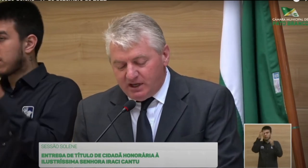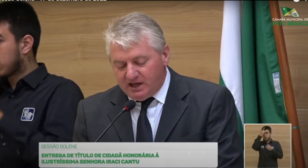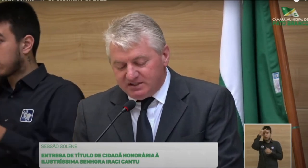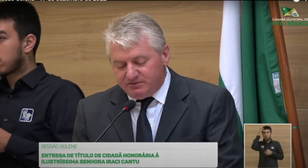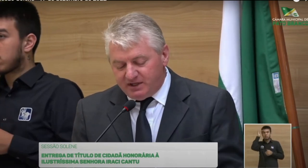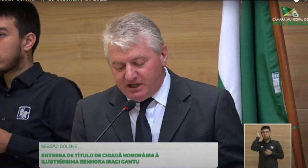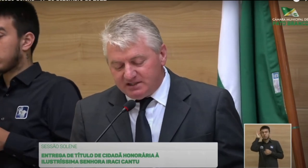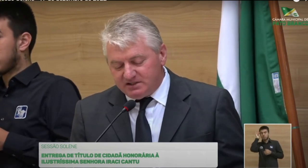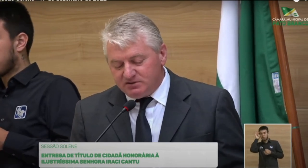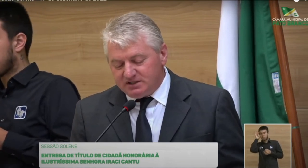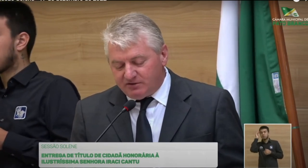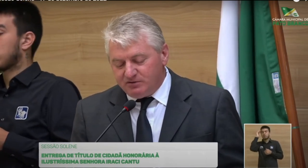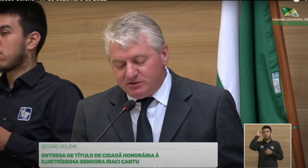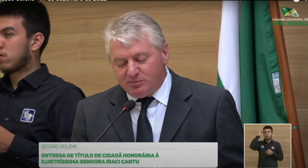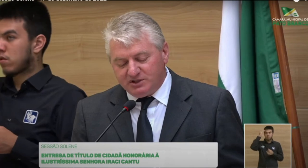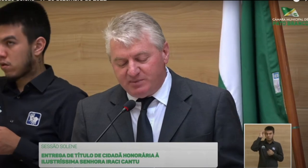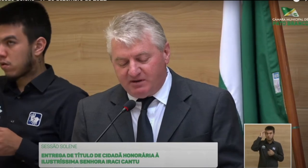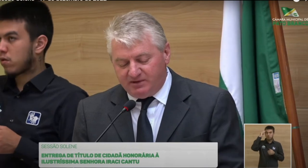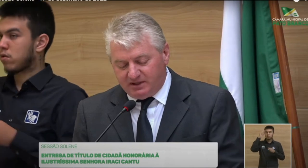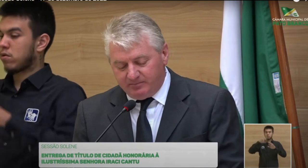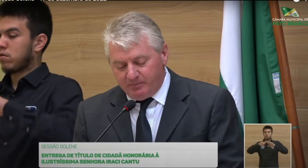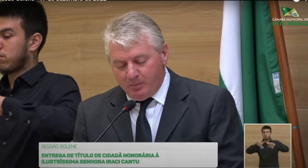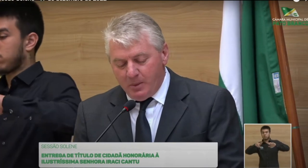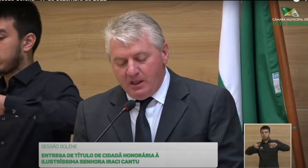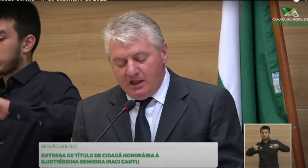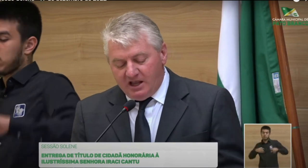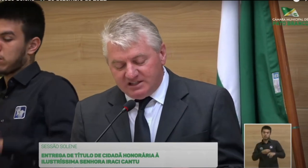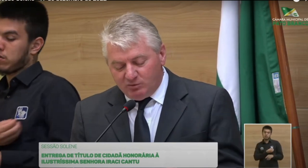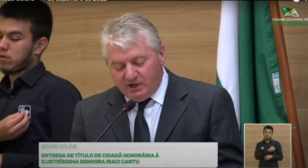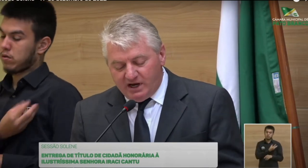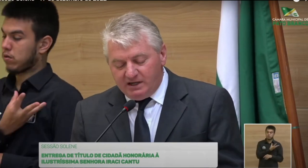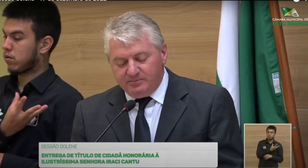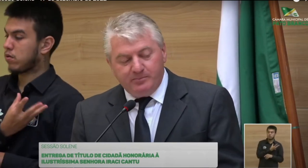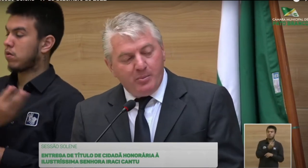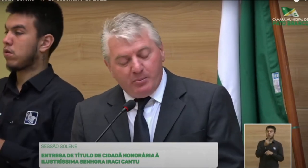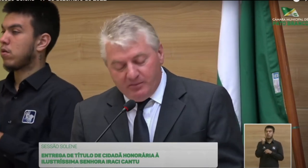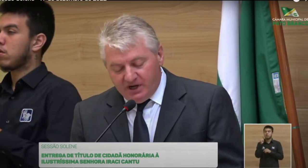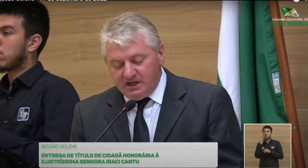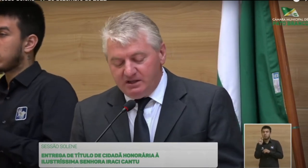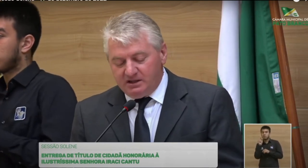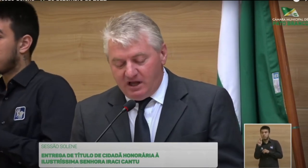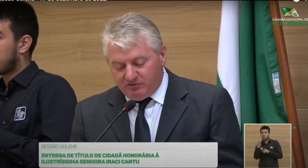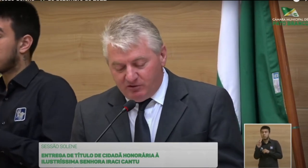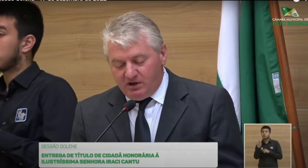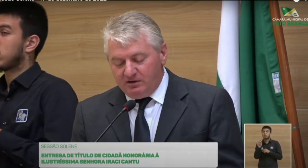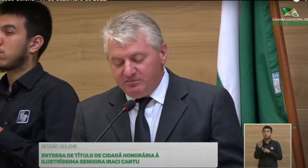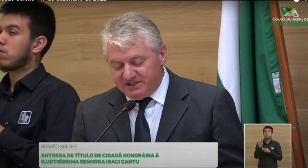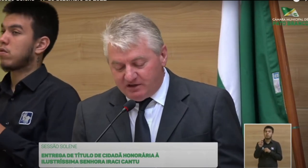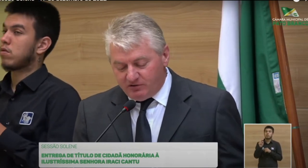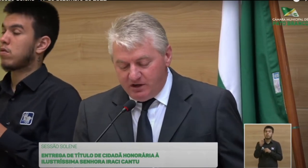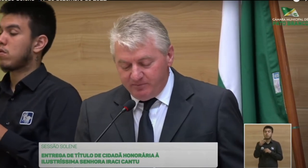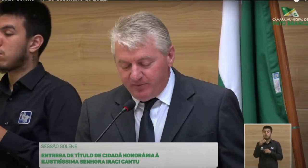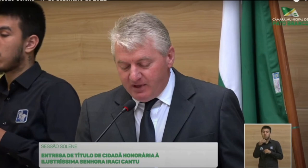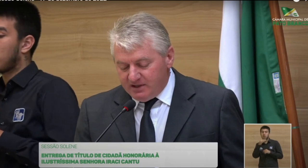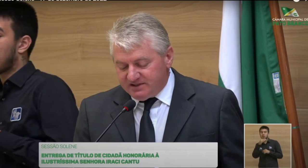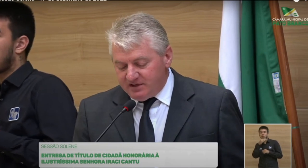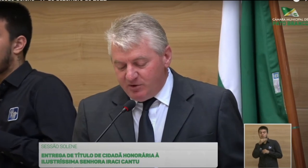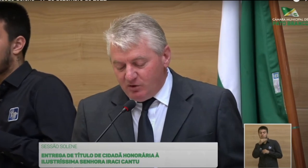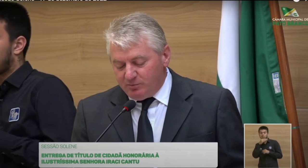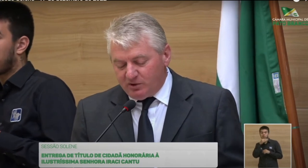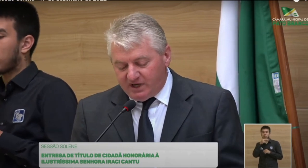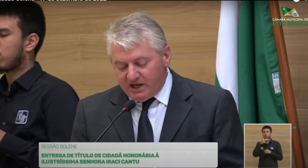sabedoria as diferenças e os desafios impostos pela vida. Essa mulher, mãe, avó, bisavó,